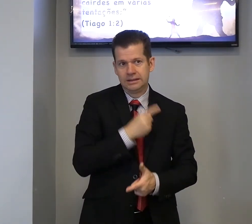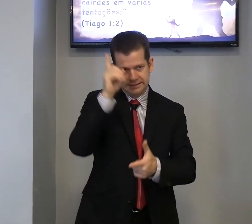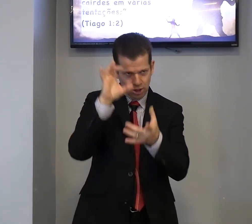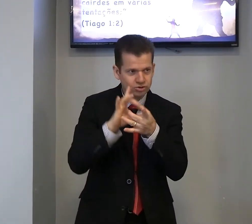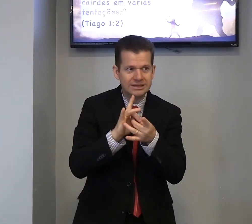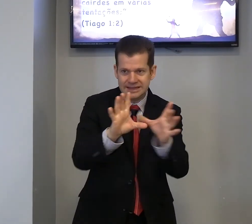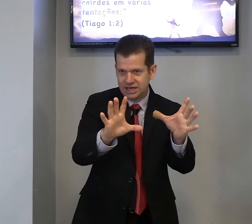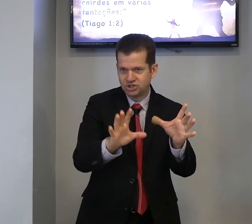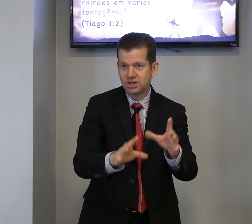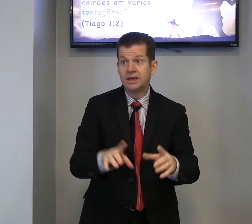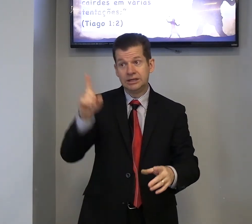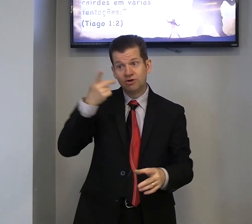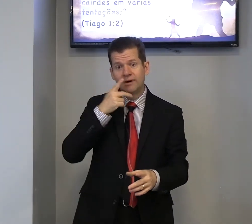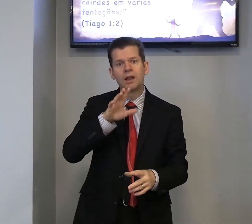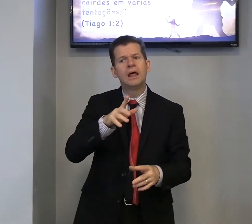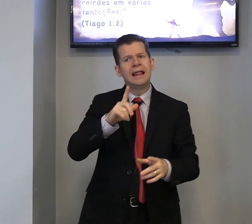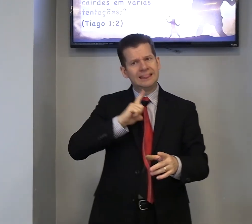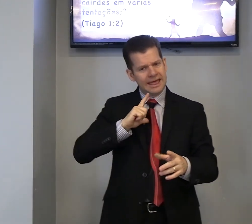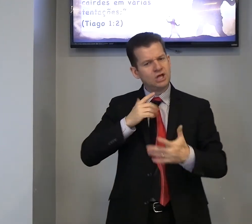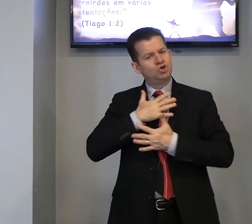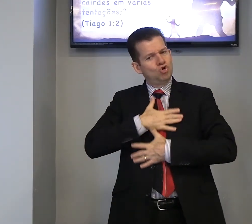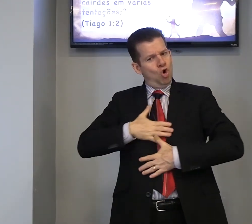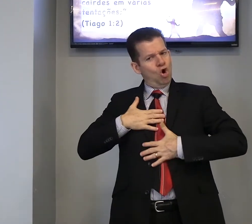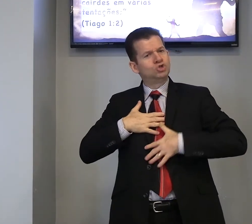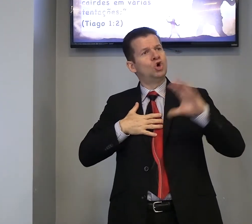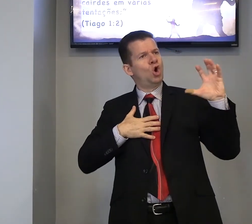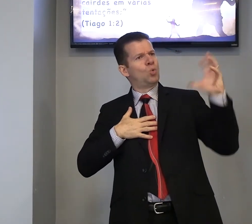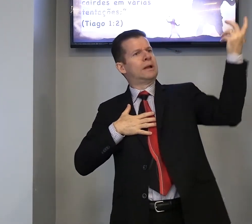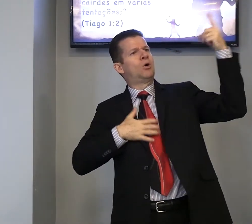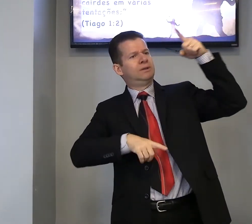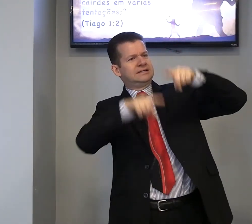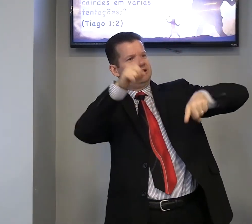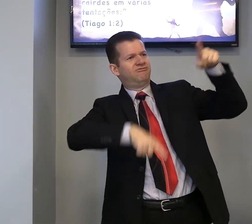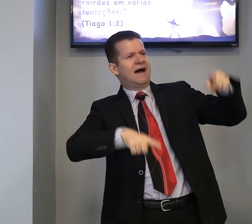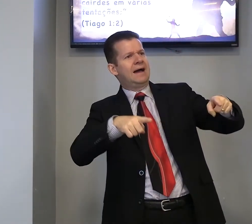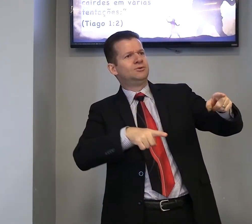Deus, deixa, então, tende, gozo, quando acontecer, várias,